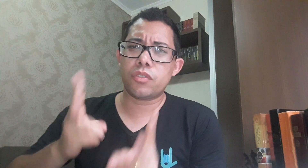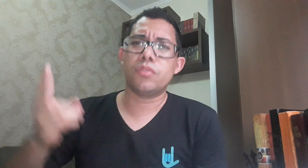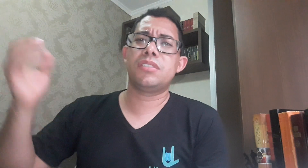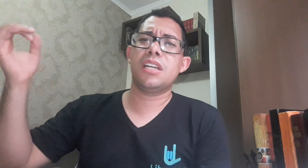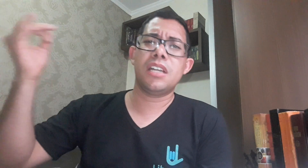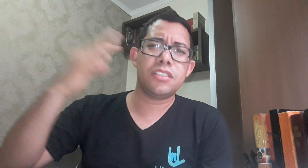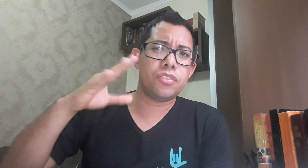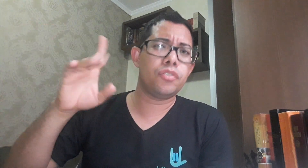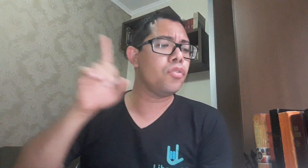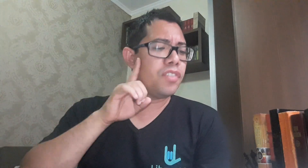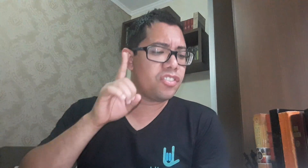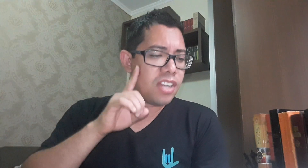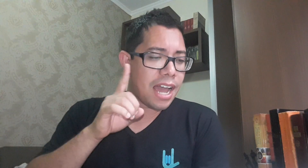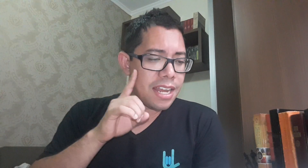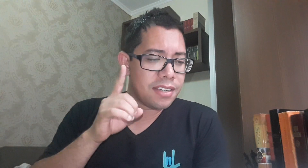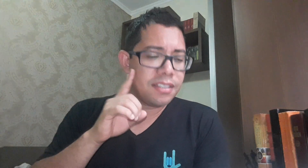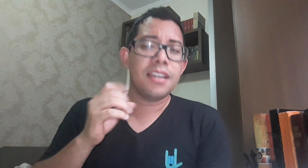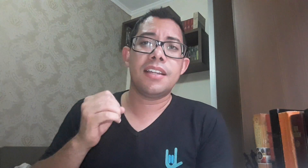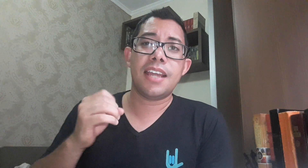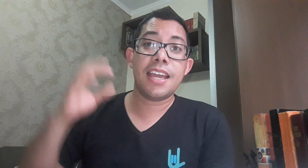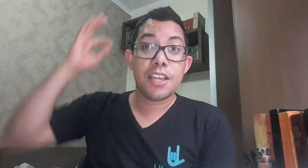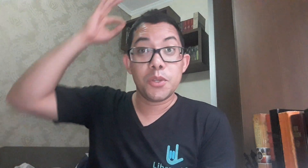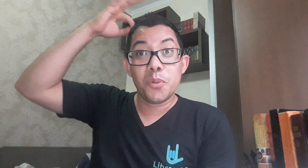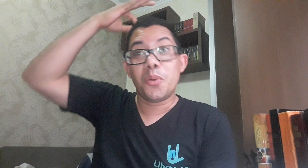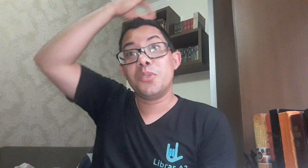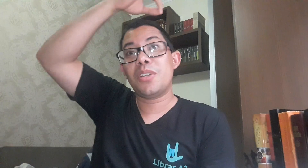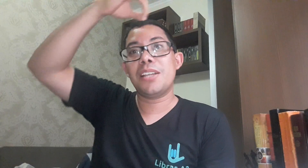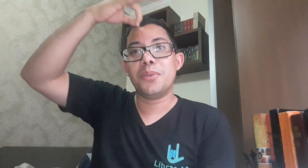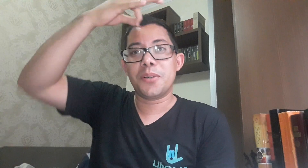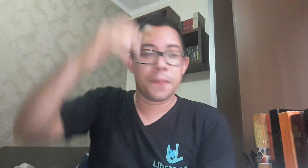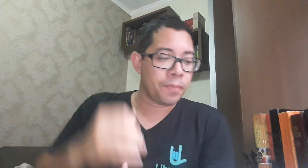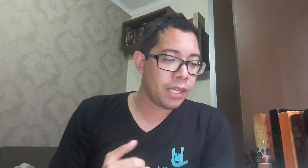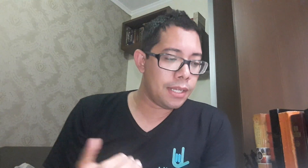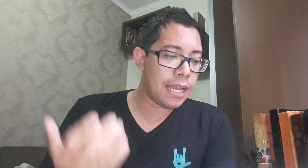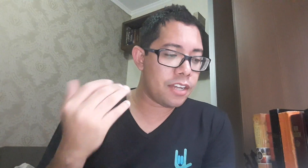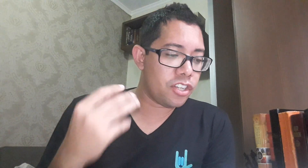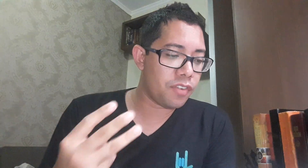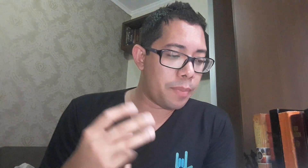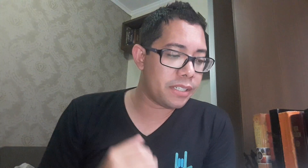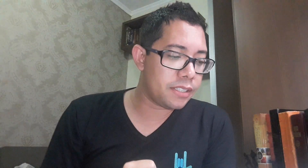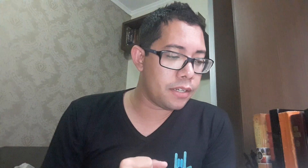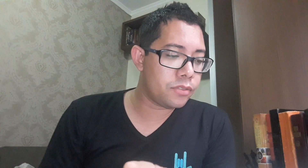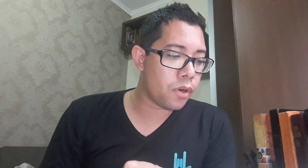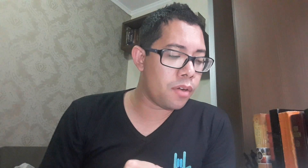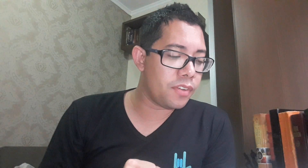constantes, chuvas diárias, né, do Consulador. E aí a gente vai para a terceira estrofe,